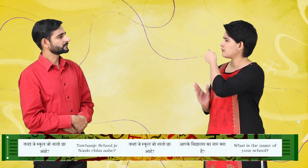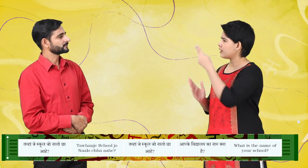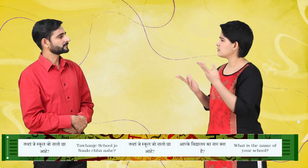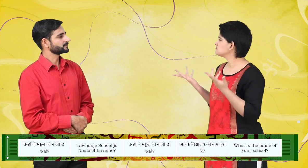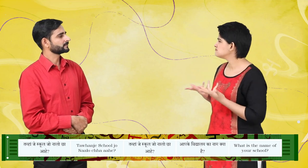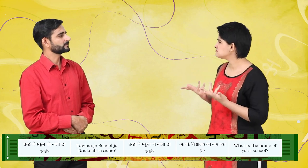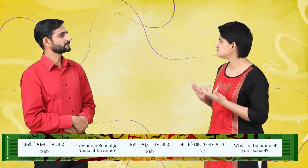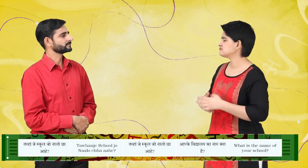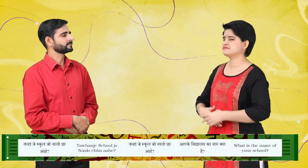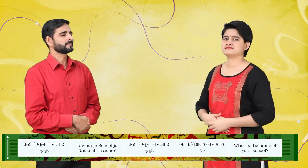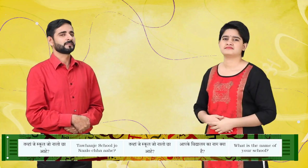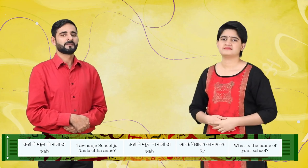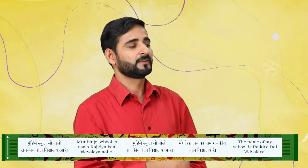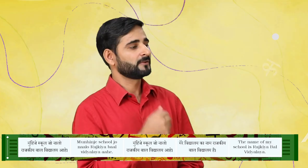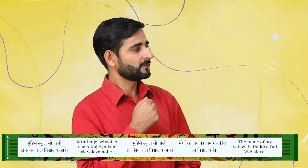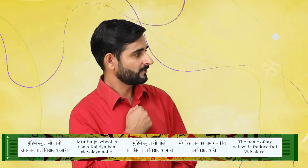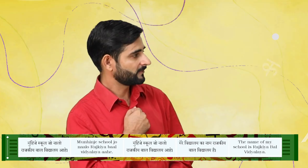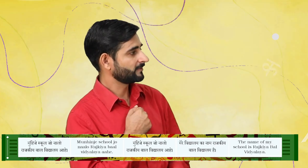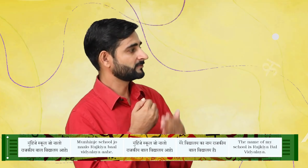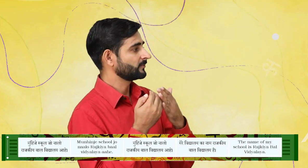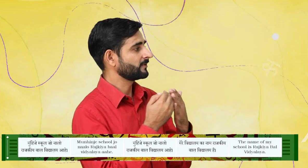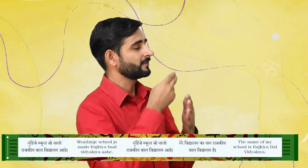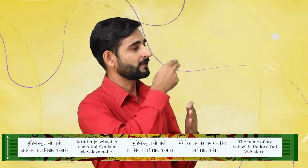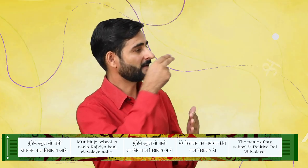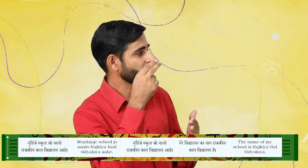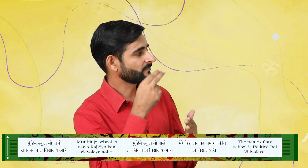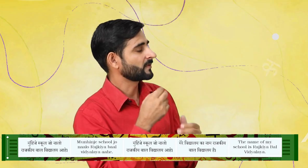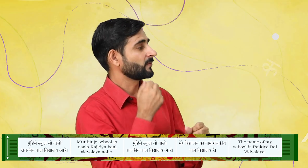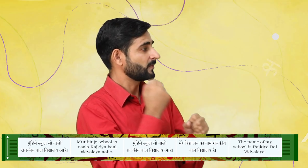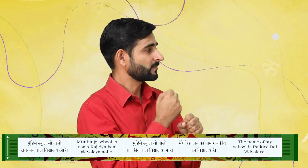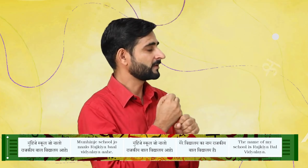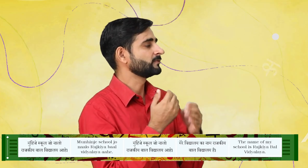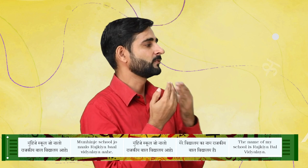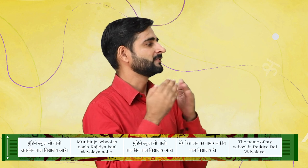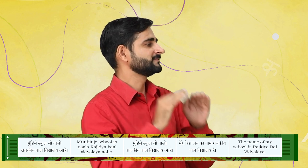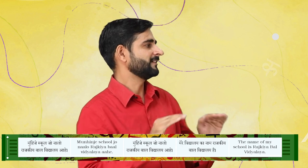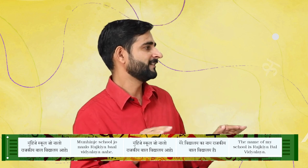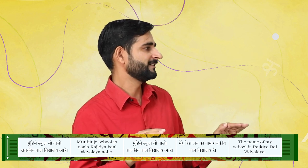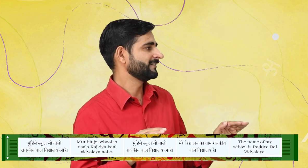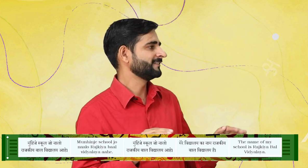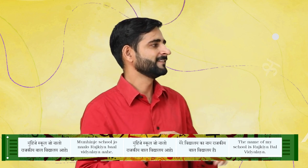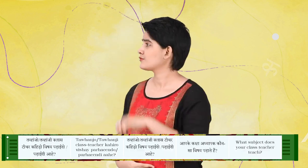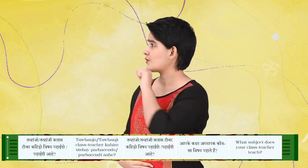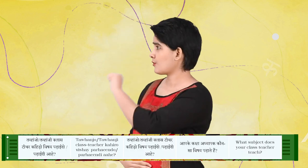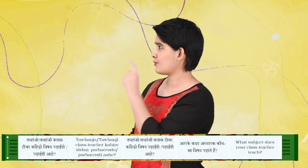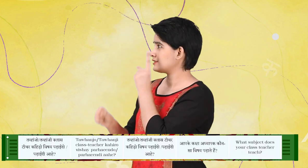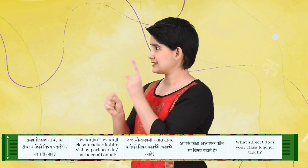नालो छा आहे मुहिंजी स्कूल जो नालो राजकी अबाल विद्याले आहे तबहां जी